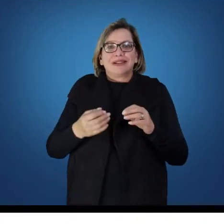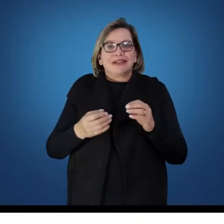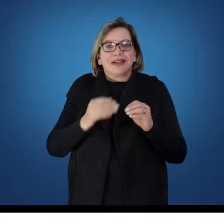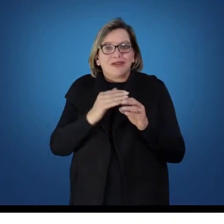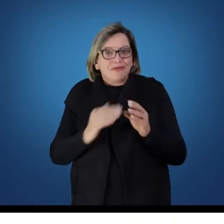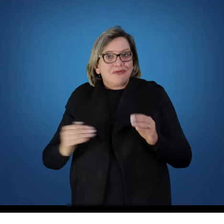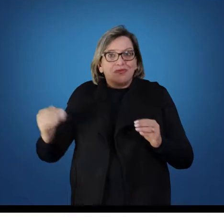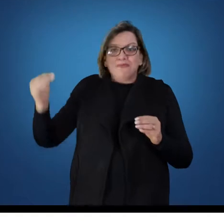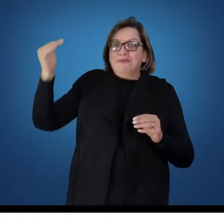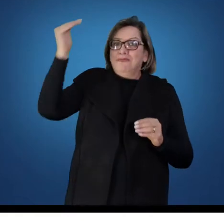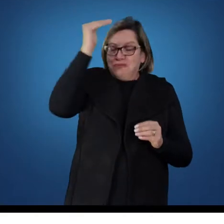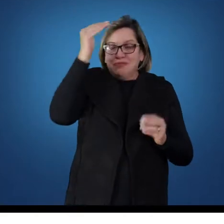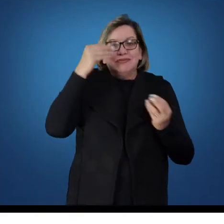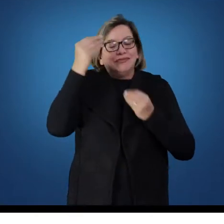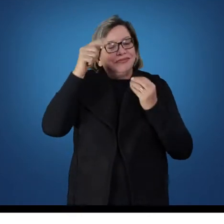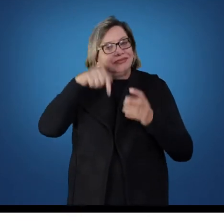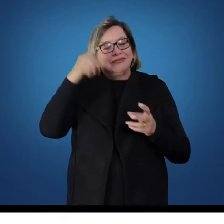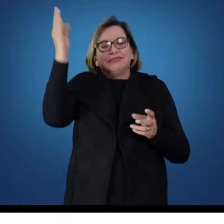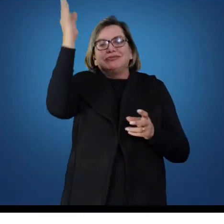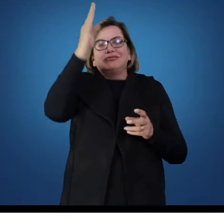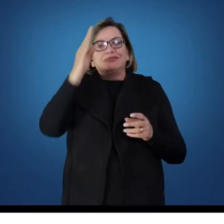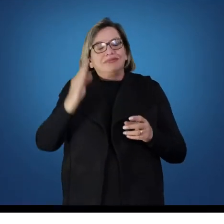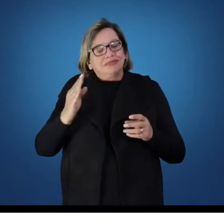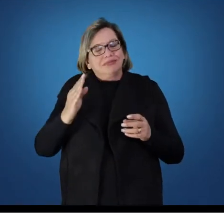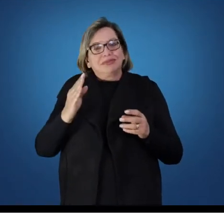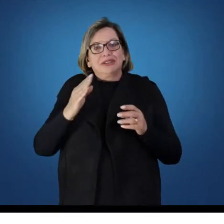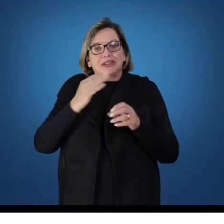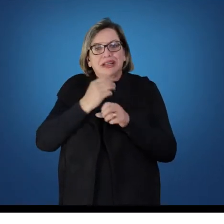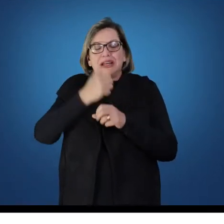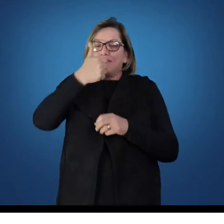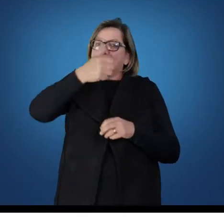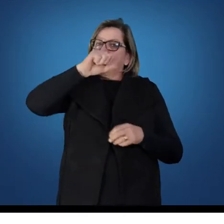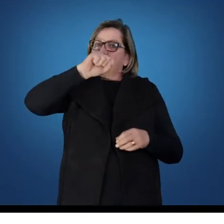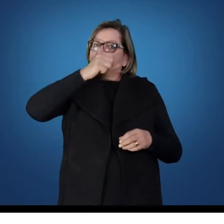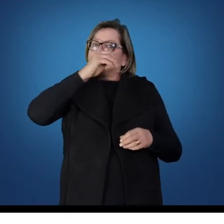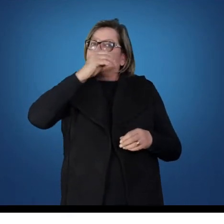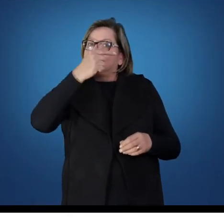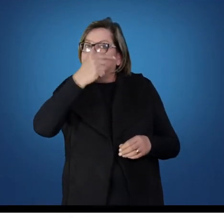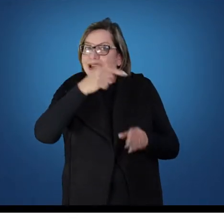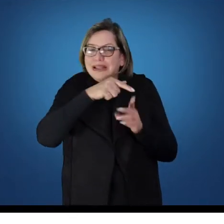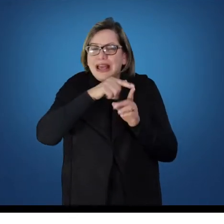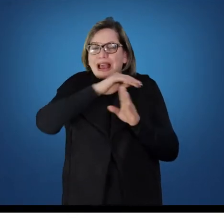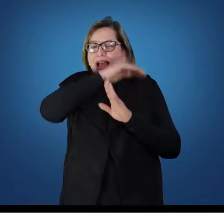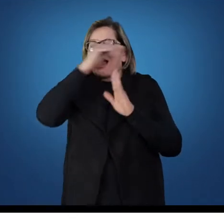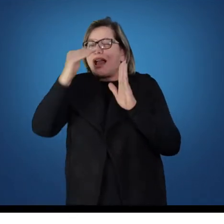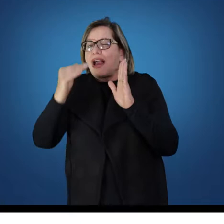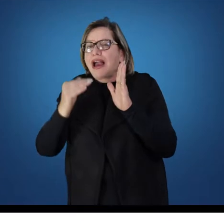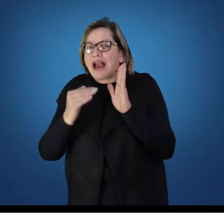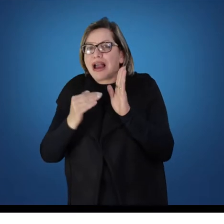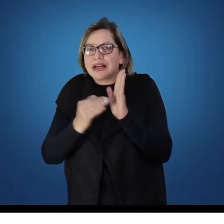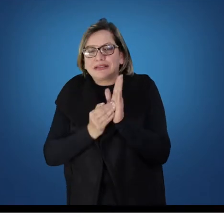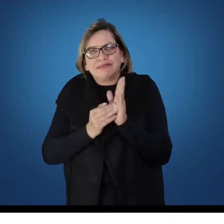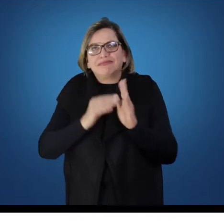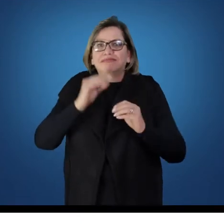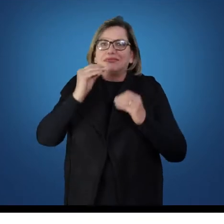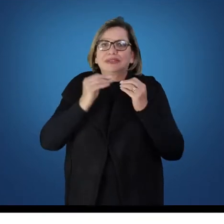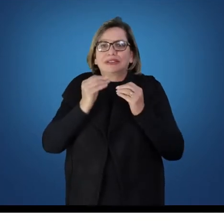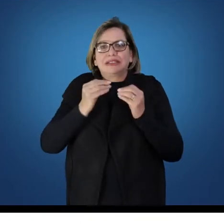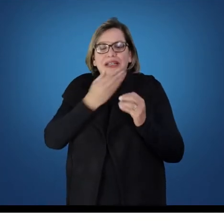aqui no Brasil, nesse período de 1807 até a proclamação da República.